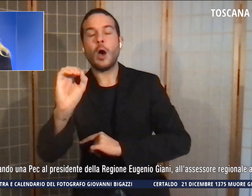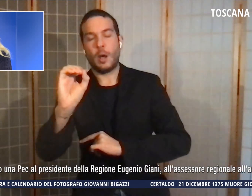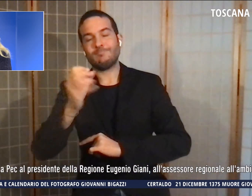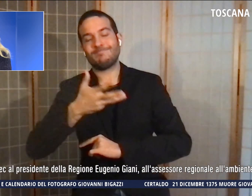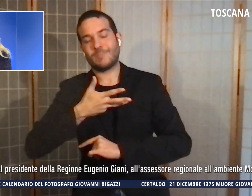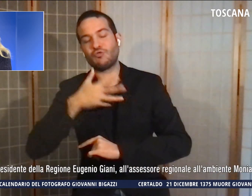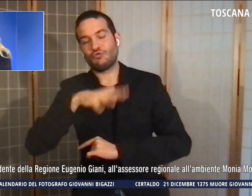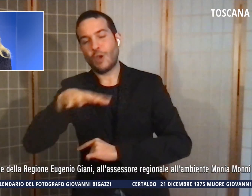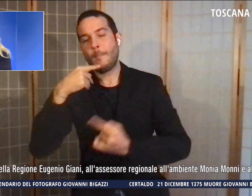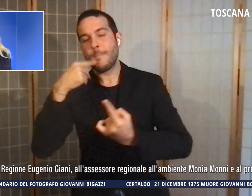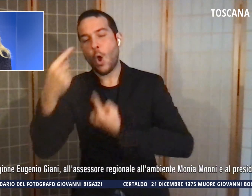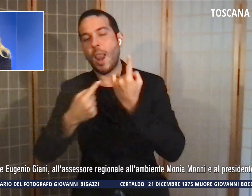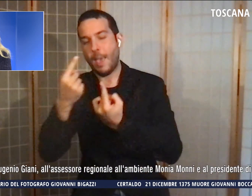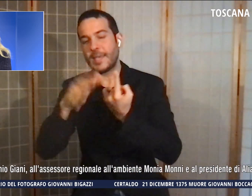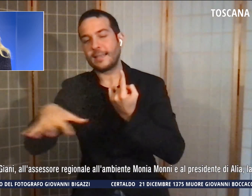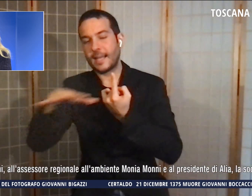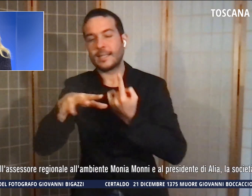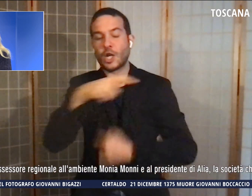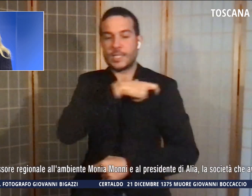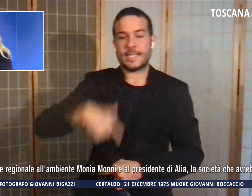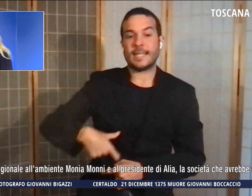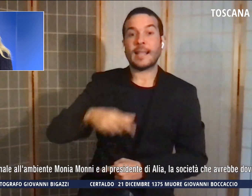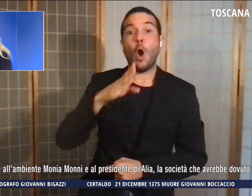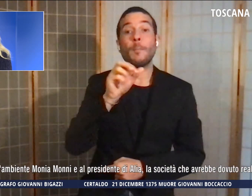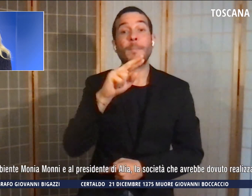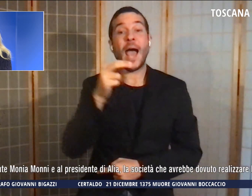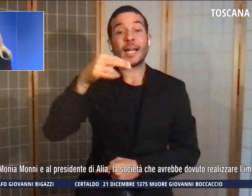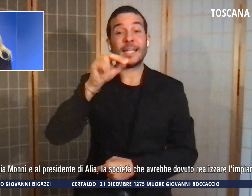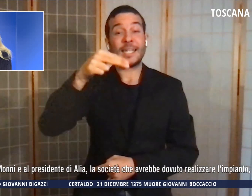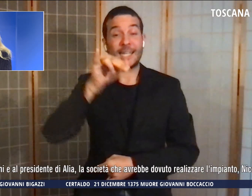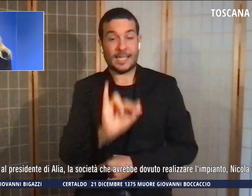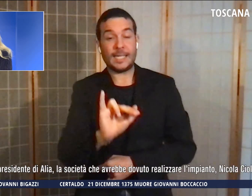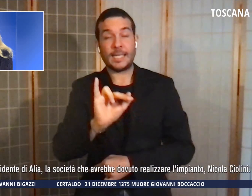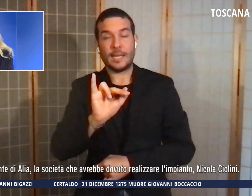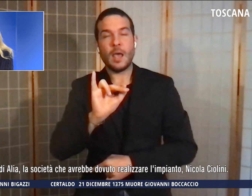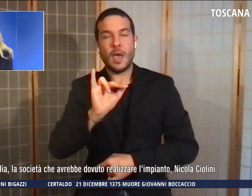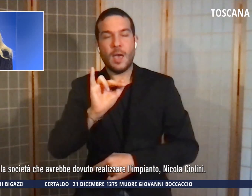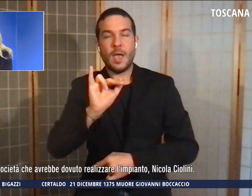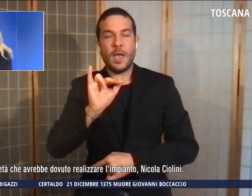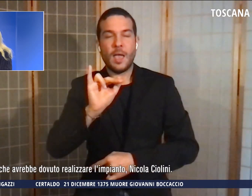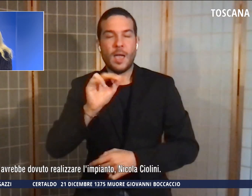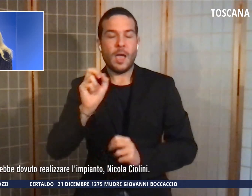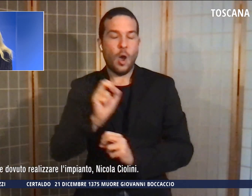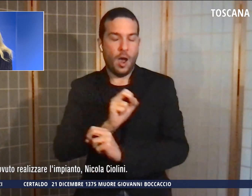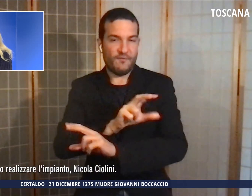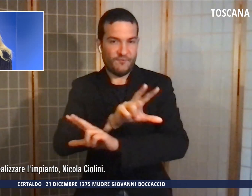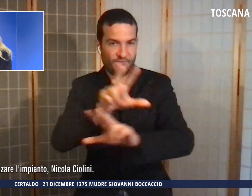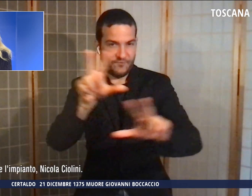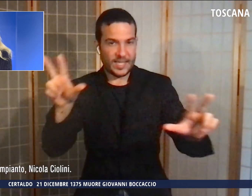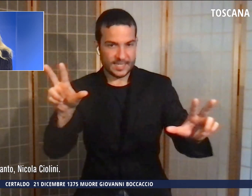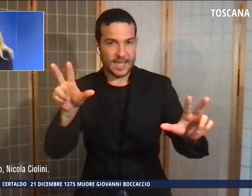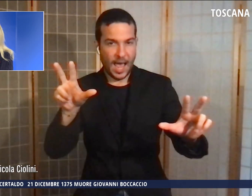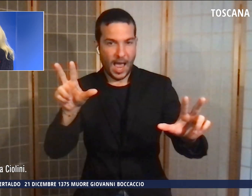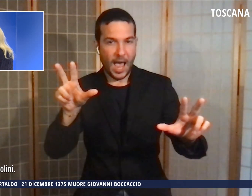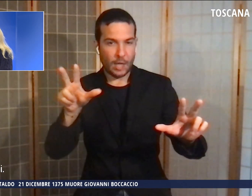sindaco Brenda Barnini ha comunicato la decisione inviando una PEC al